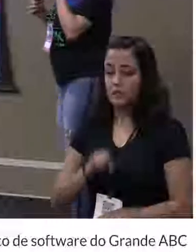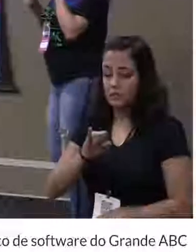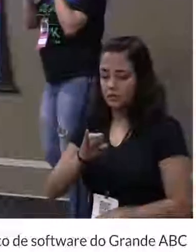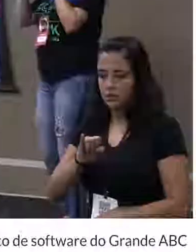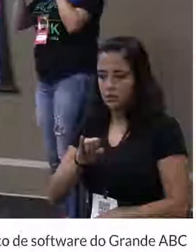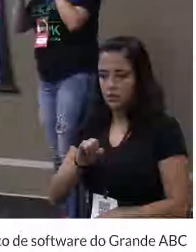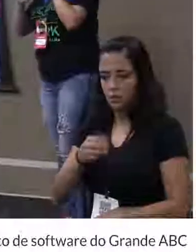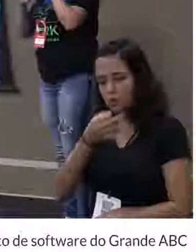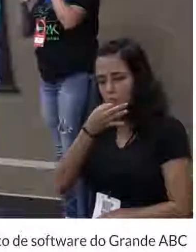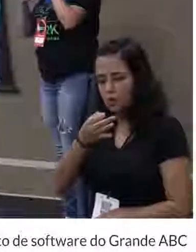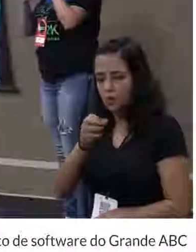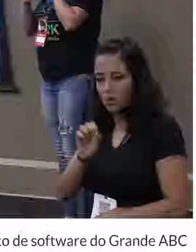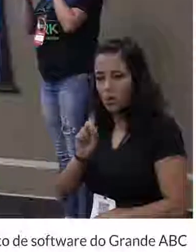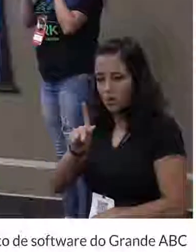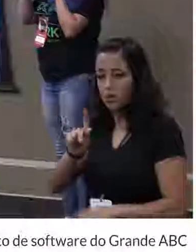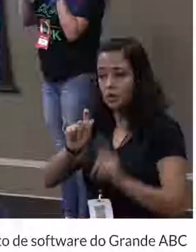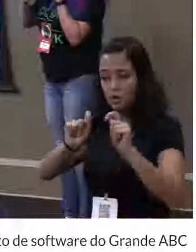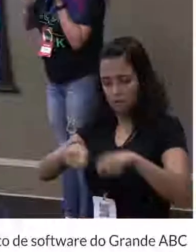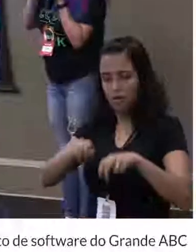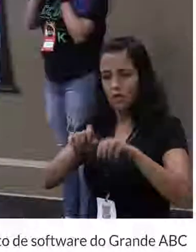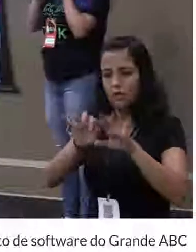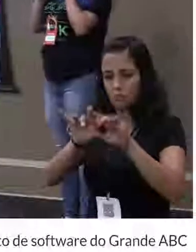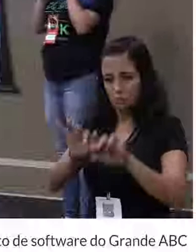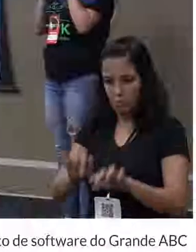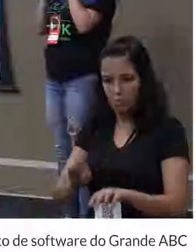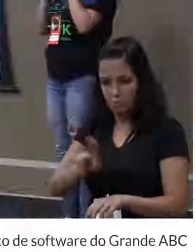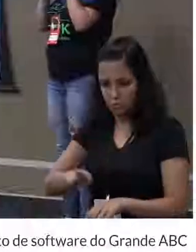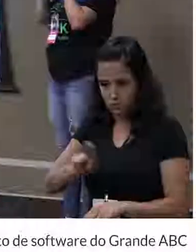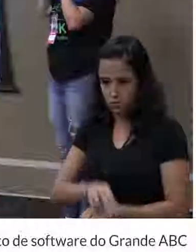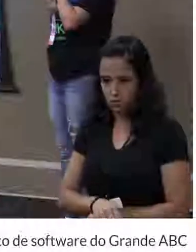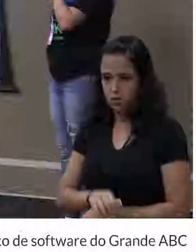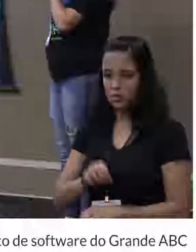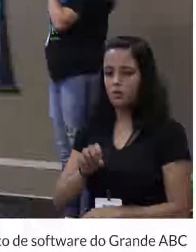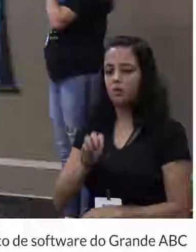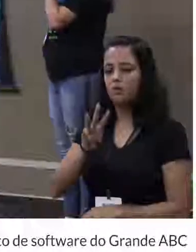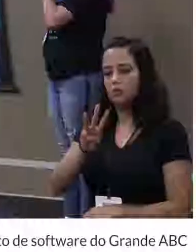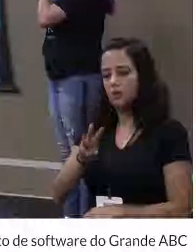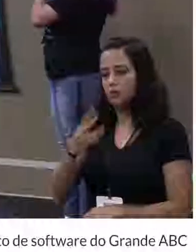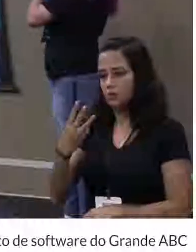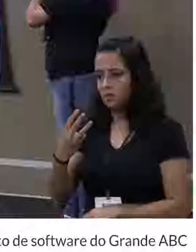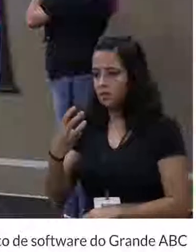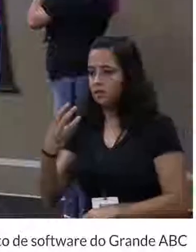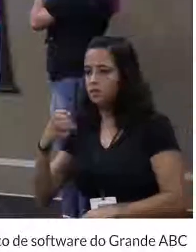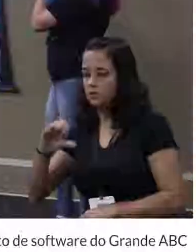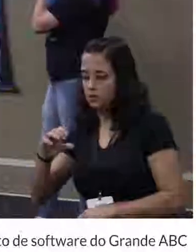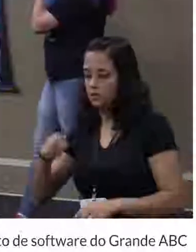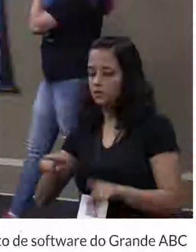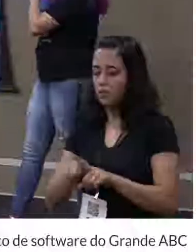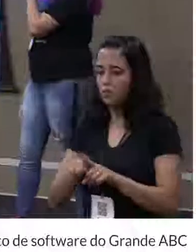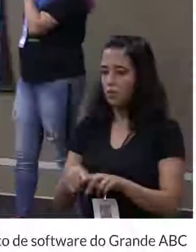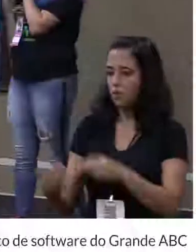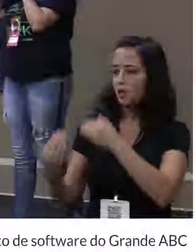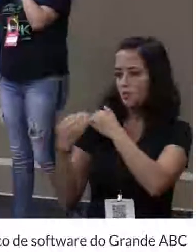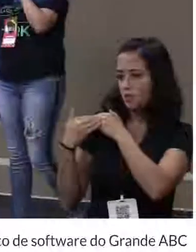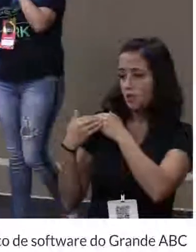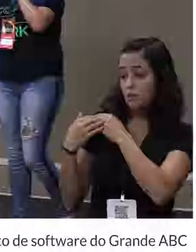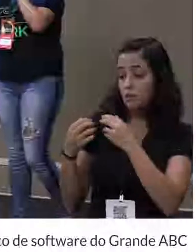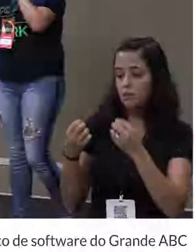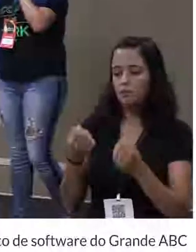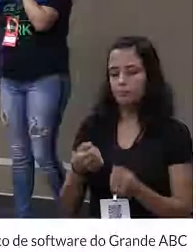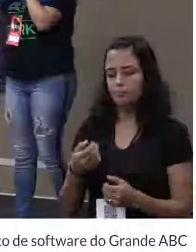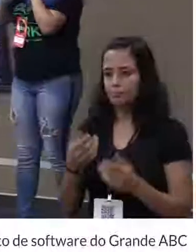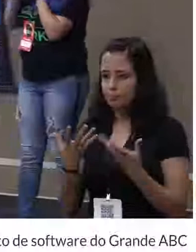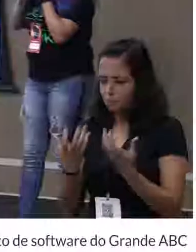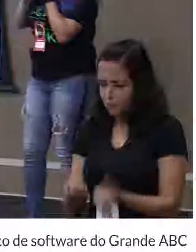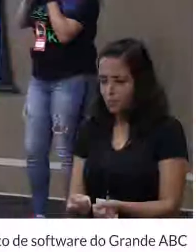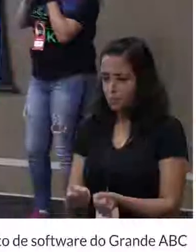eles acharem que está ok, e a diretoria do W3C, o working group responsável por isso, falar que ok,